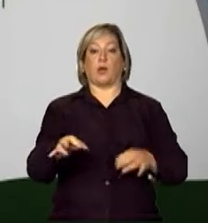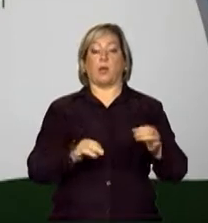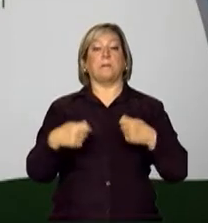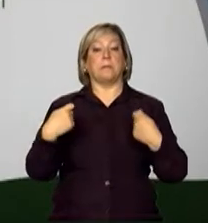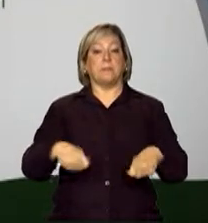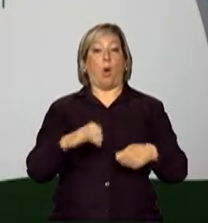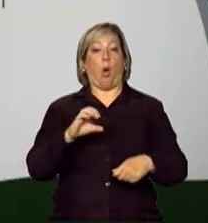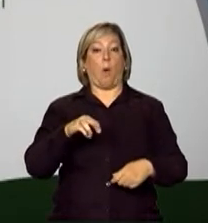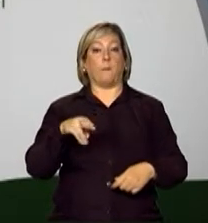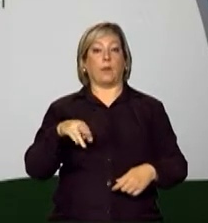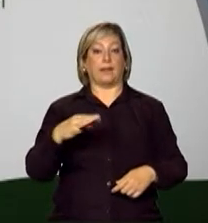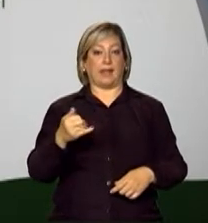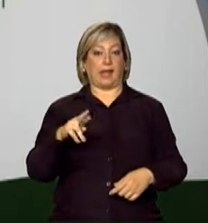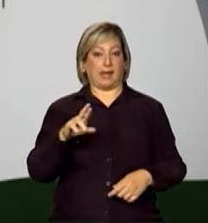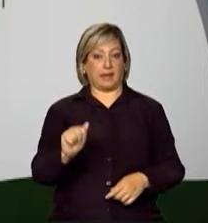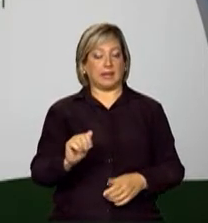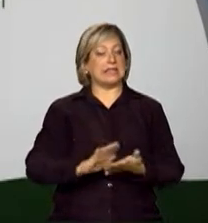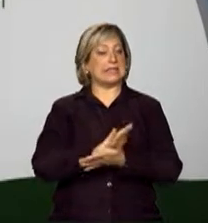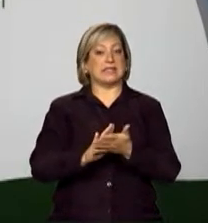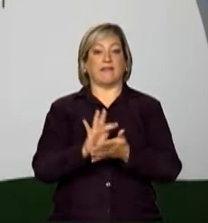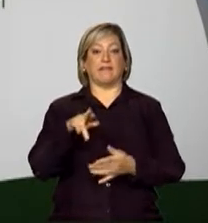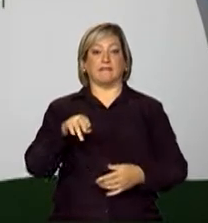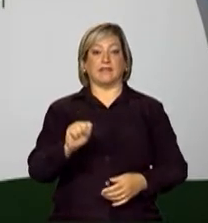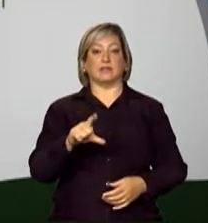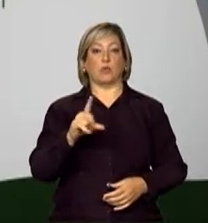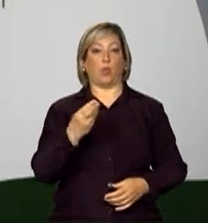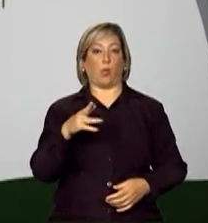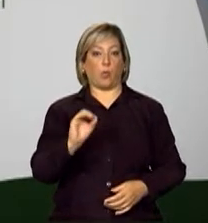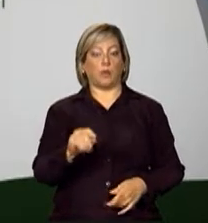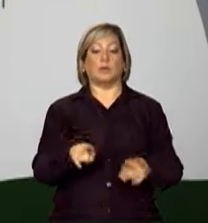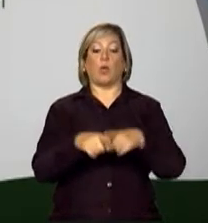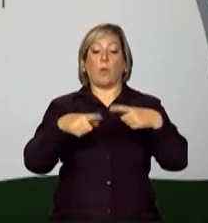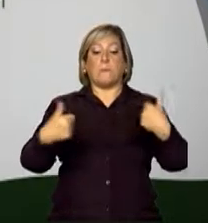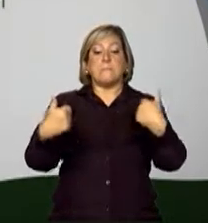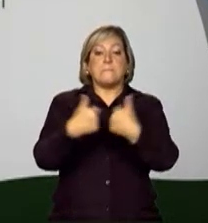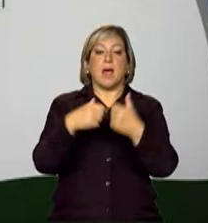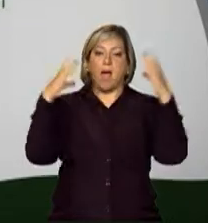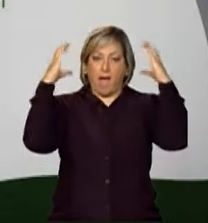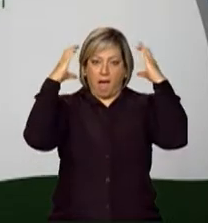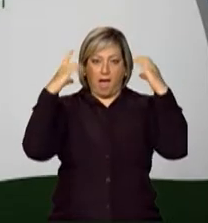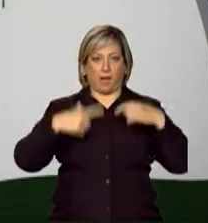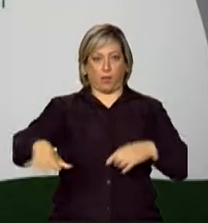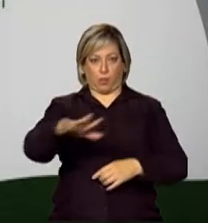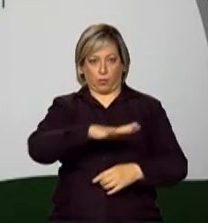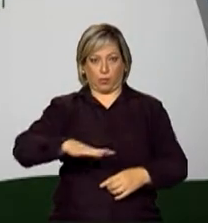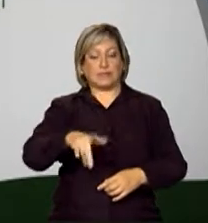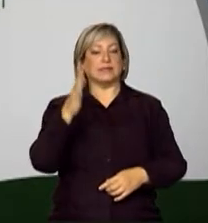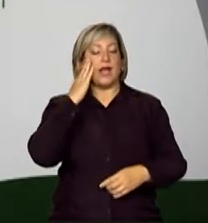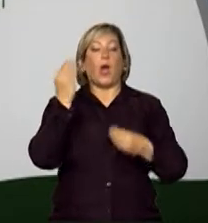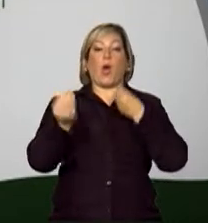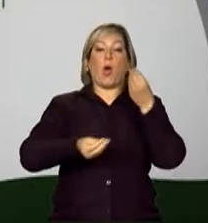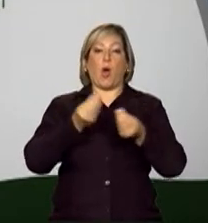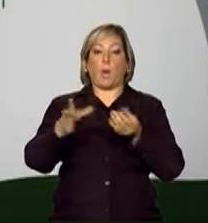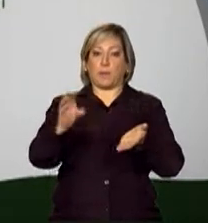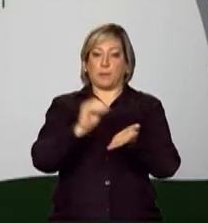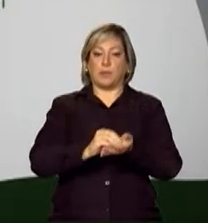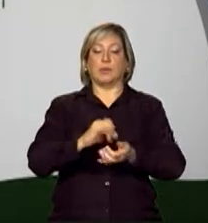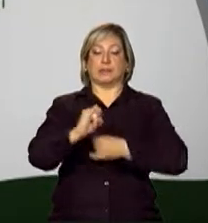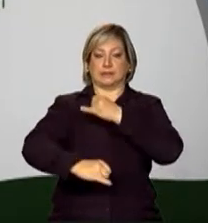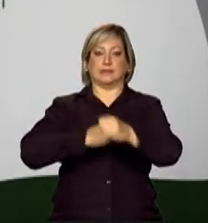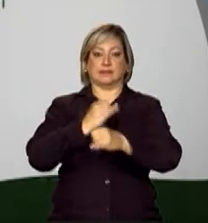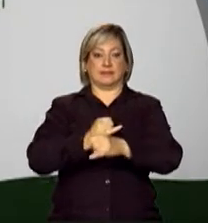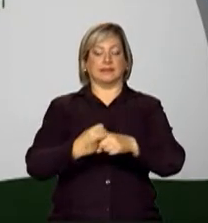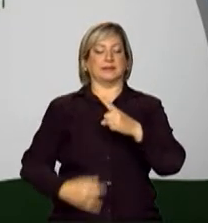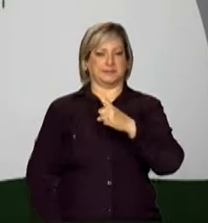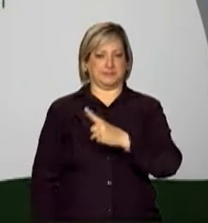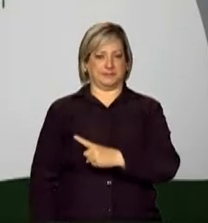devem ser comunitárias, sem fins lucrativos e localizadas na região da rádio. Saiba como se inscrever em www